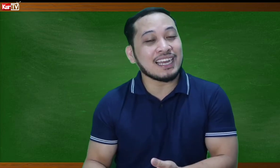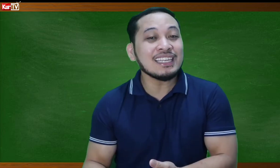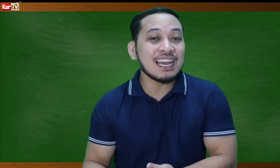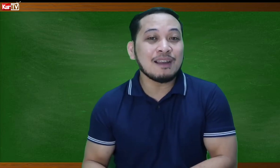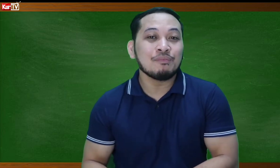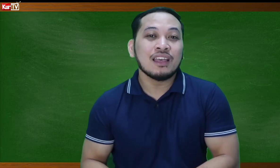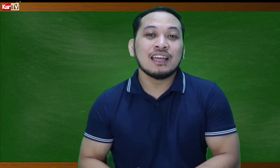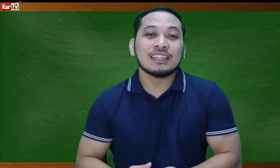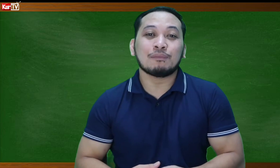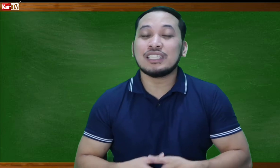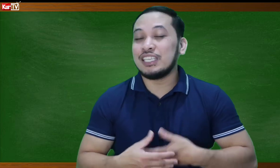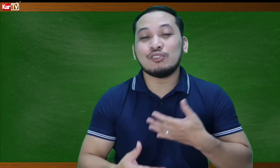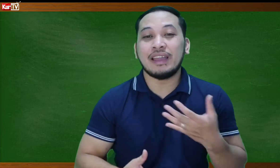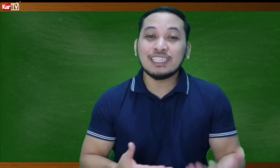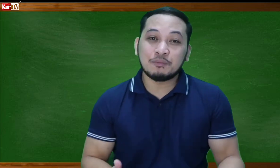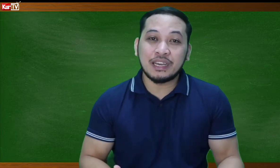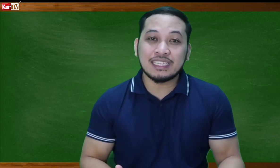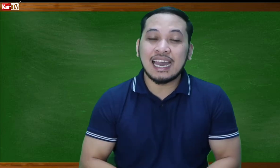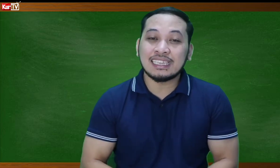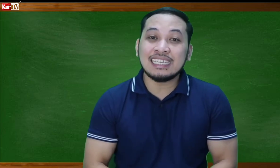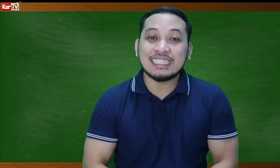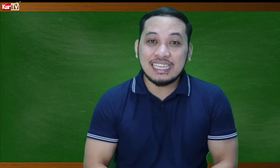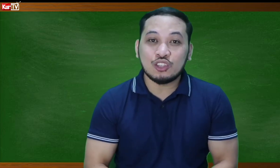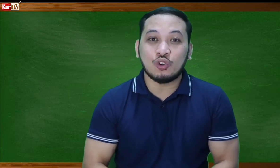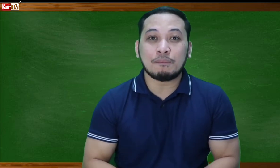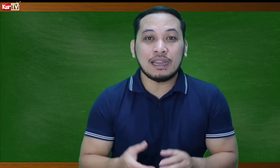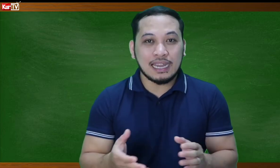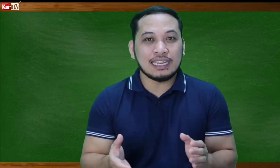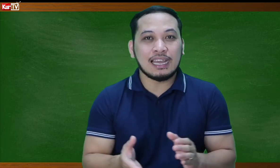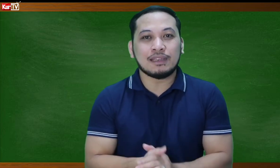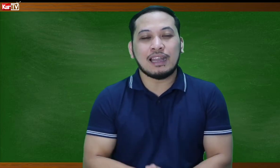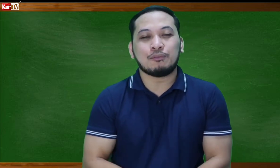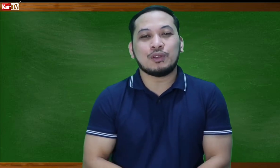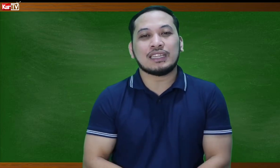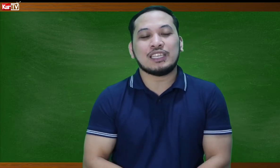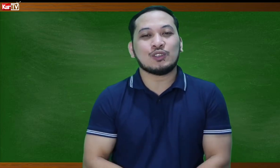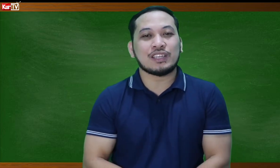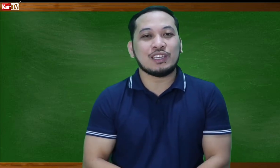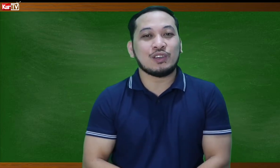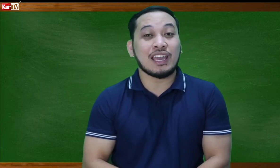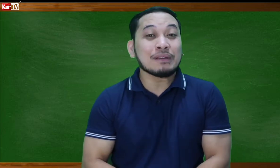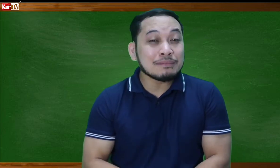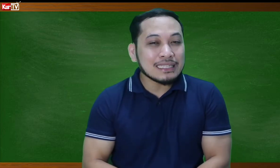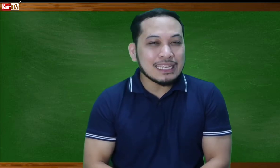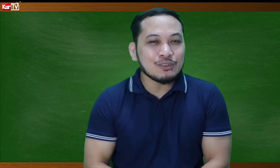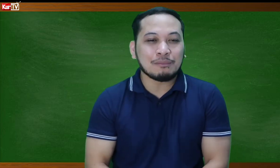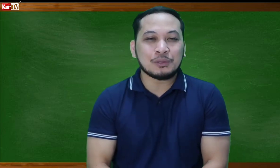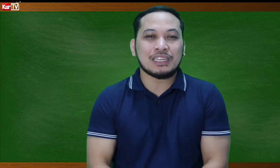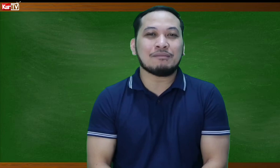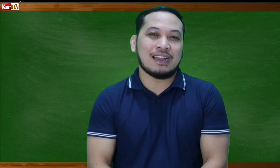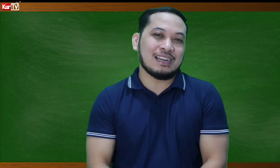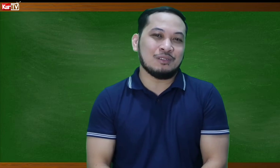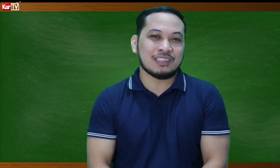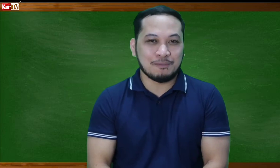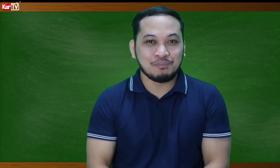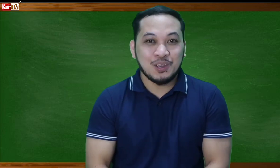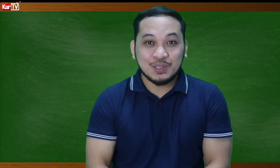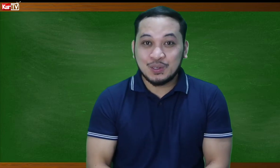kanila tapos hindi nyo ma-express. At least dito kapag kanalaman nga po natin yung sign na yun ay mas madali nyo nga po silang makakausap. So,